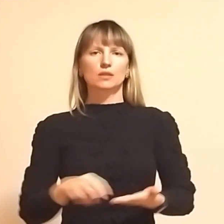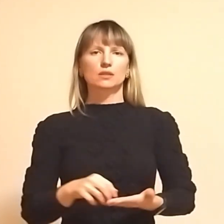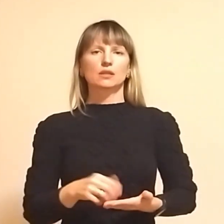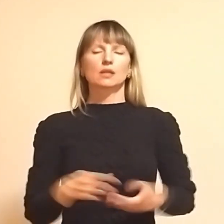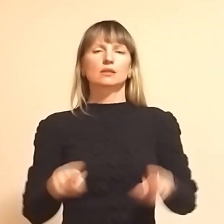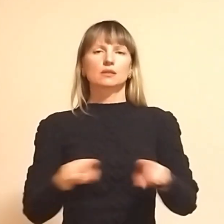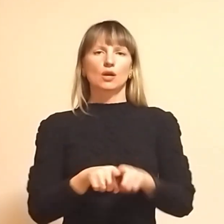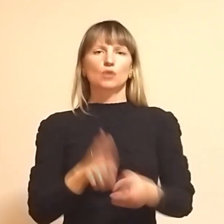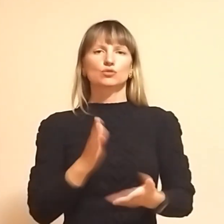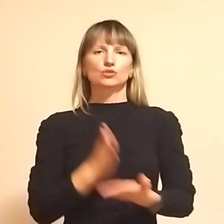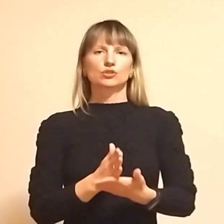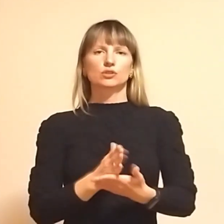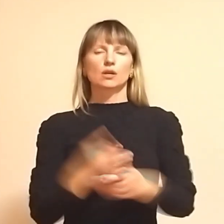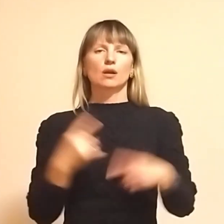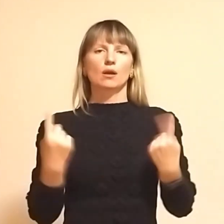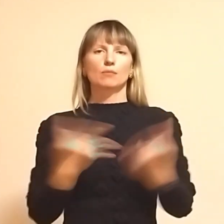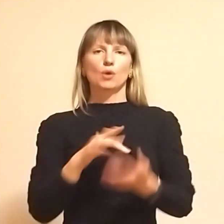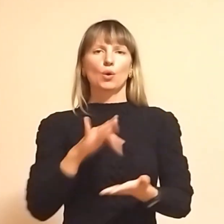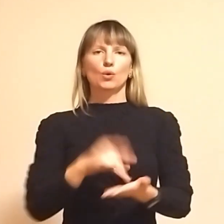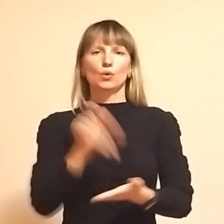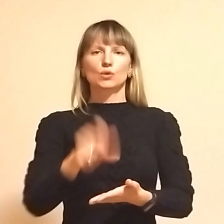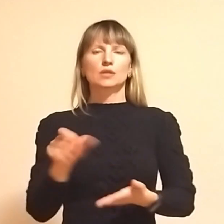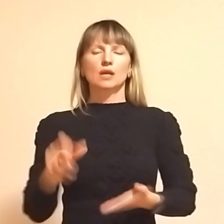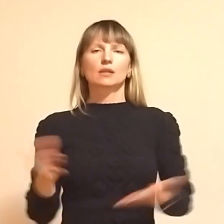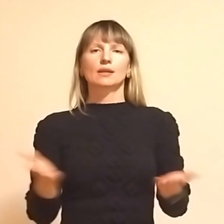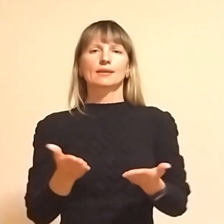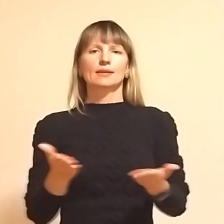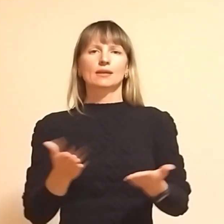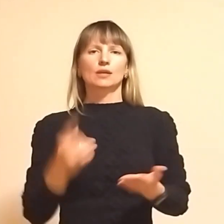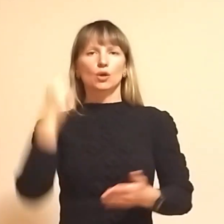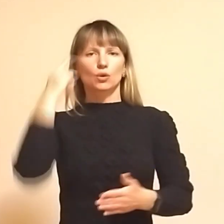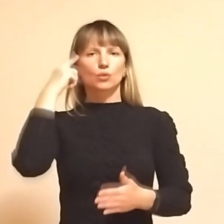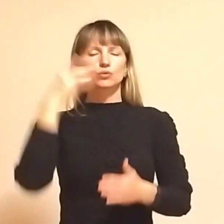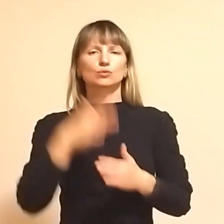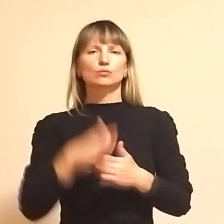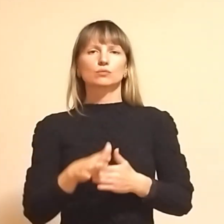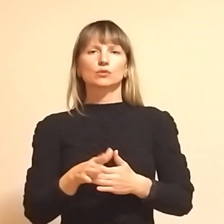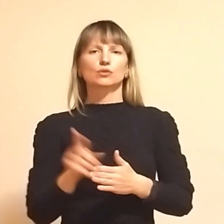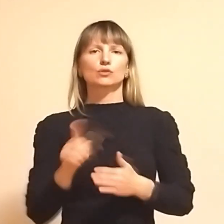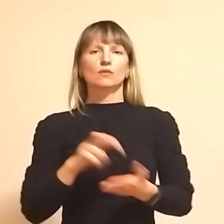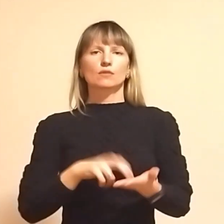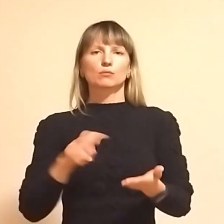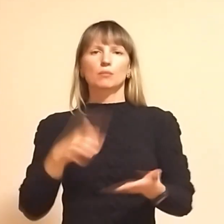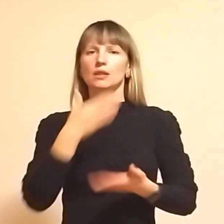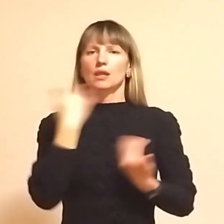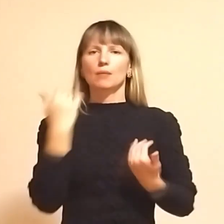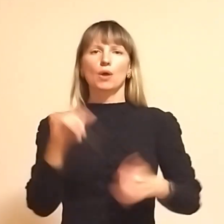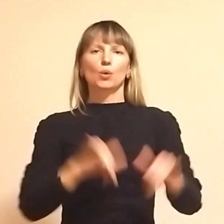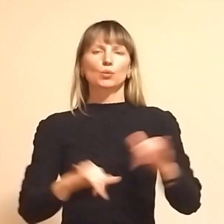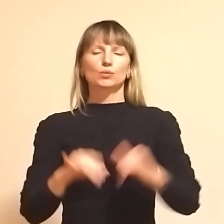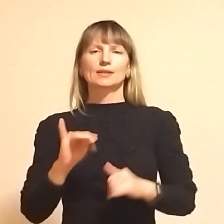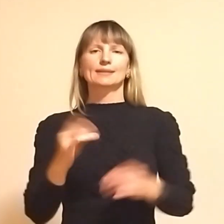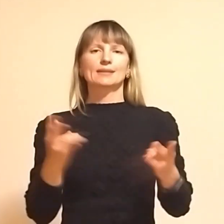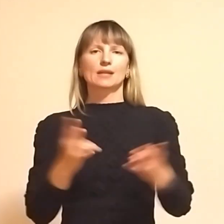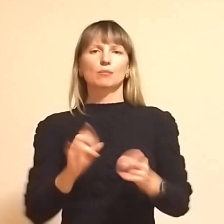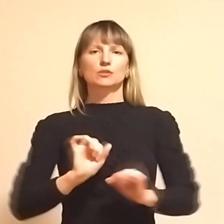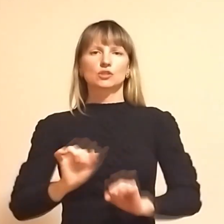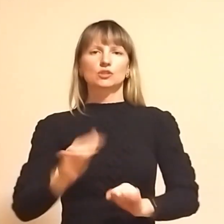Також є звичайні містяни, які розуміють, що відступати нема куди і треба захищати своє